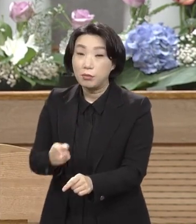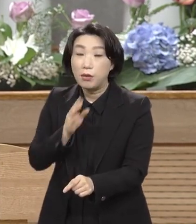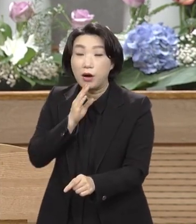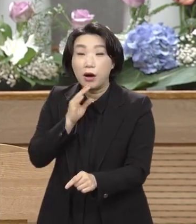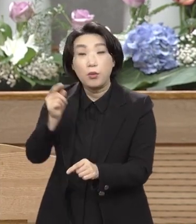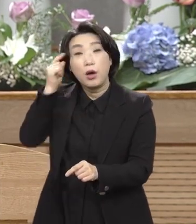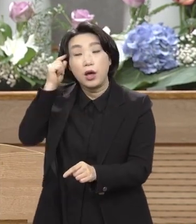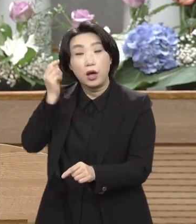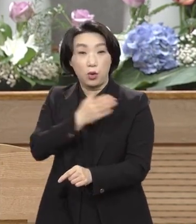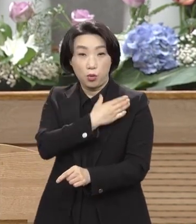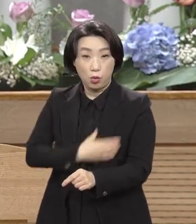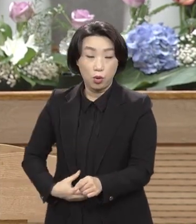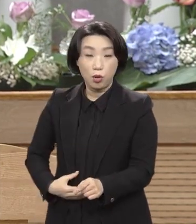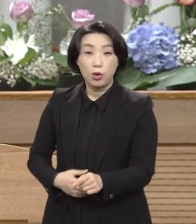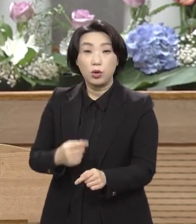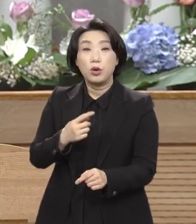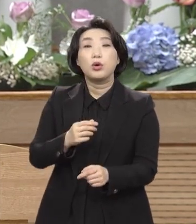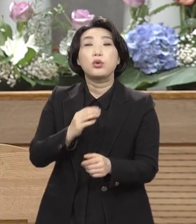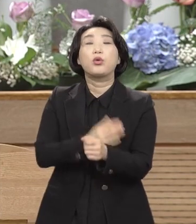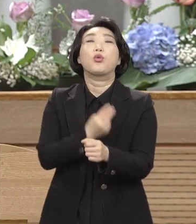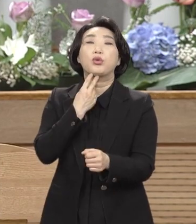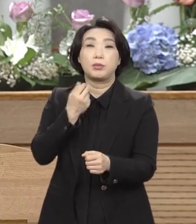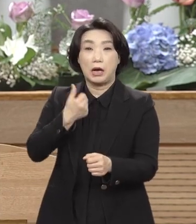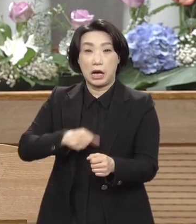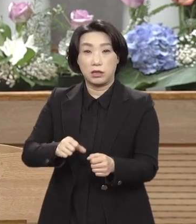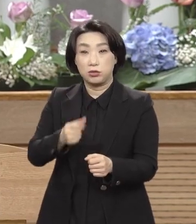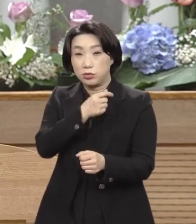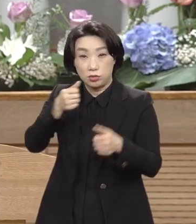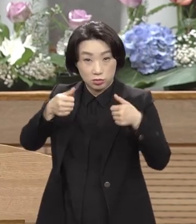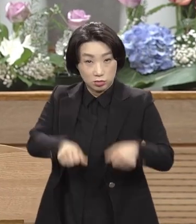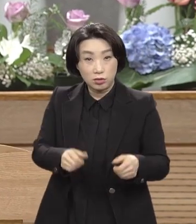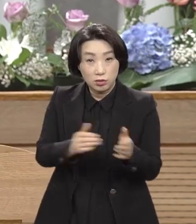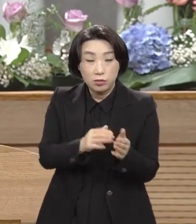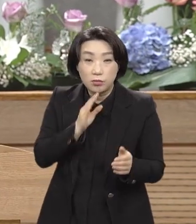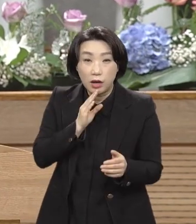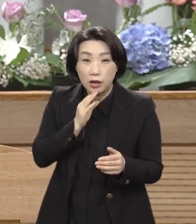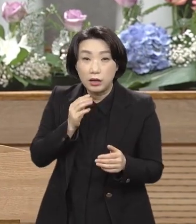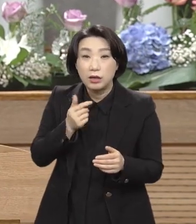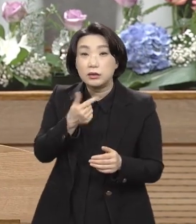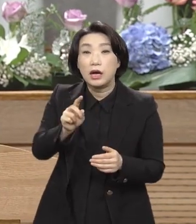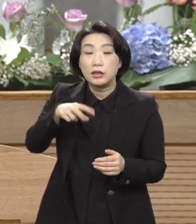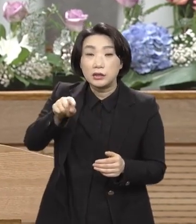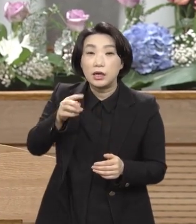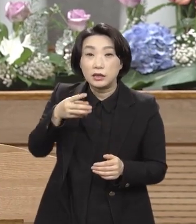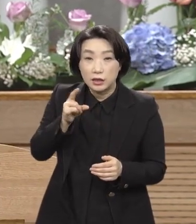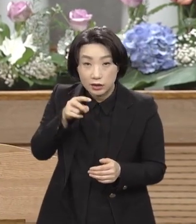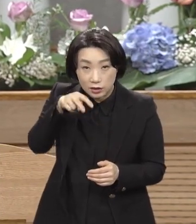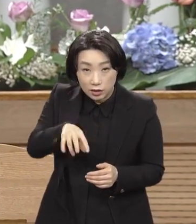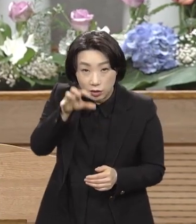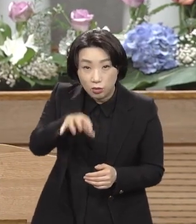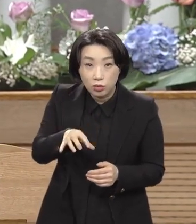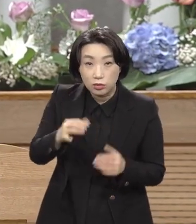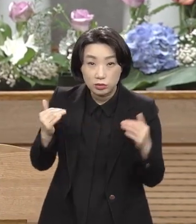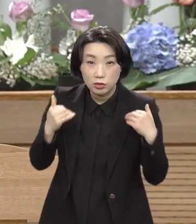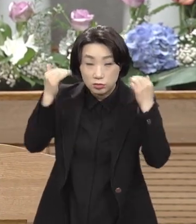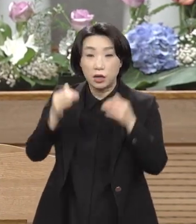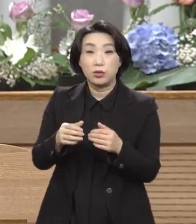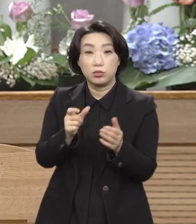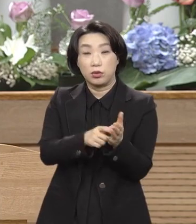반드시 요셉의 아들이라고 돼 있고 다사일실 사람이라고 돼 있는데 그러나 예수님은 성경말씀